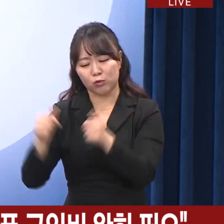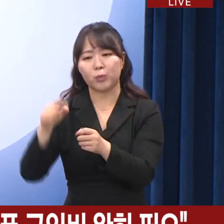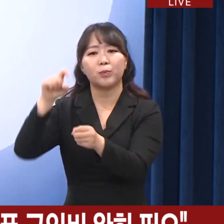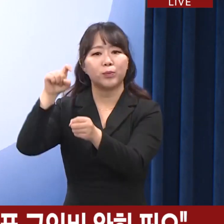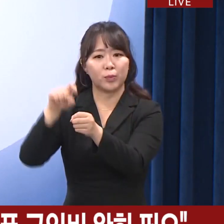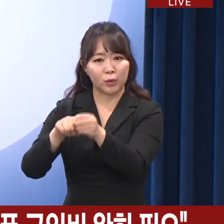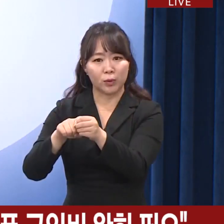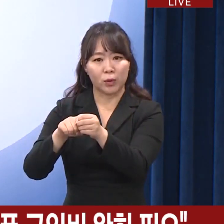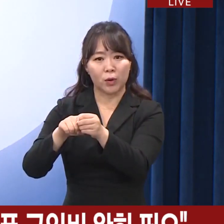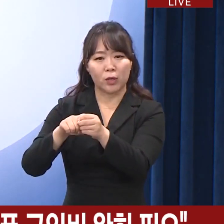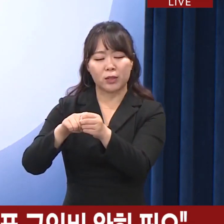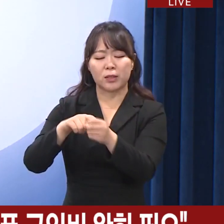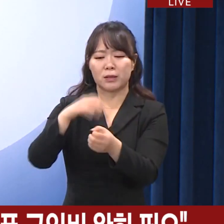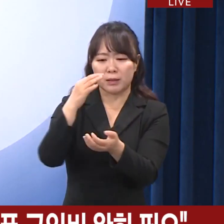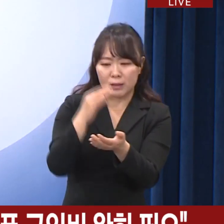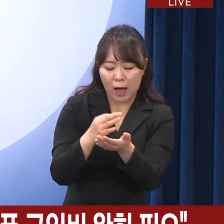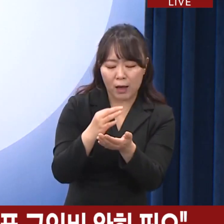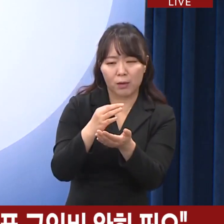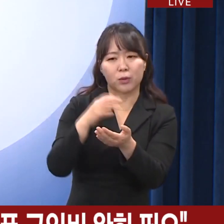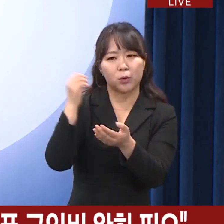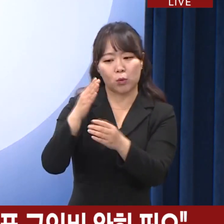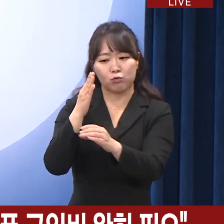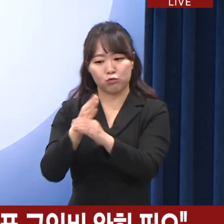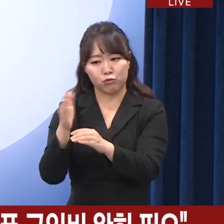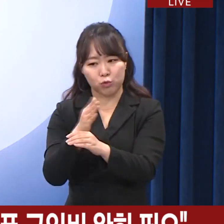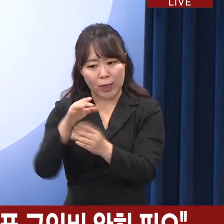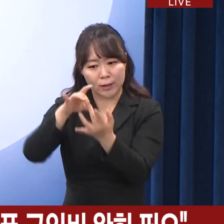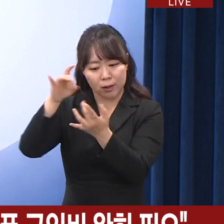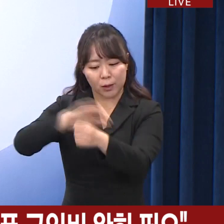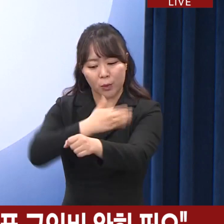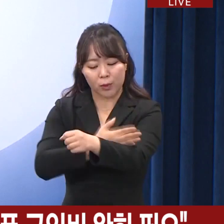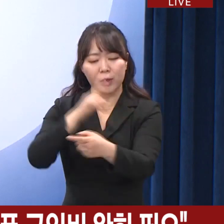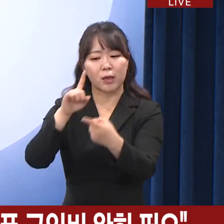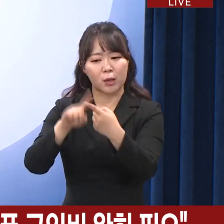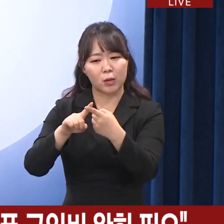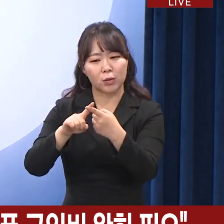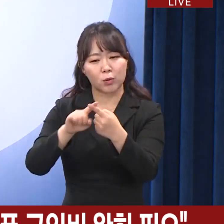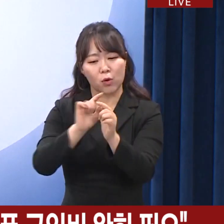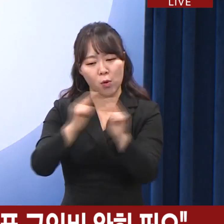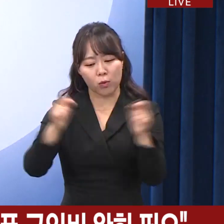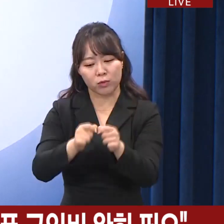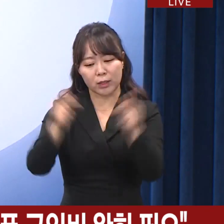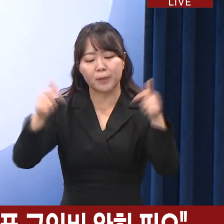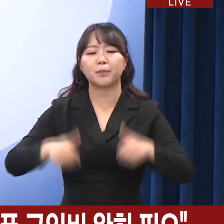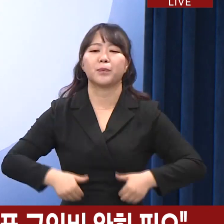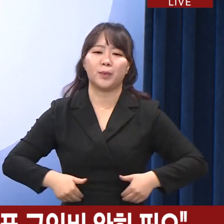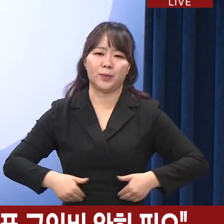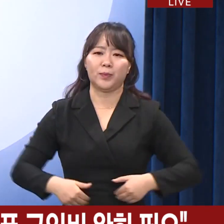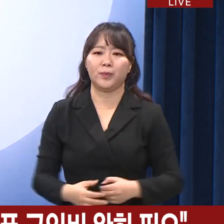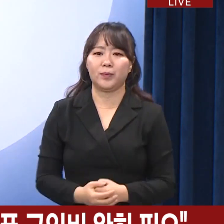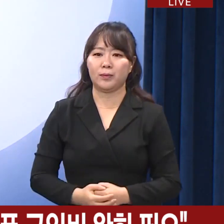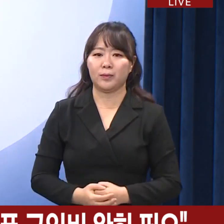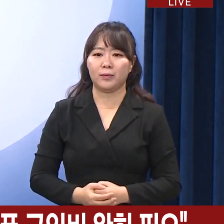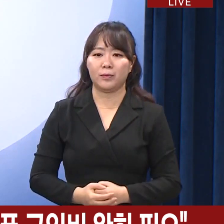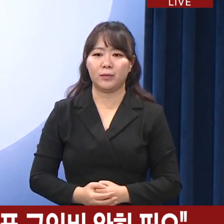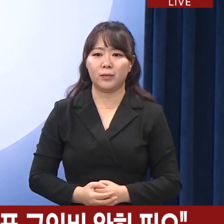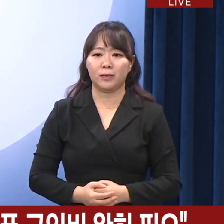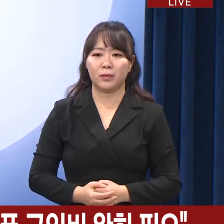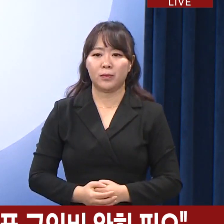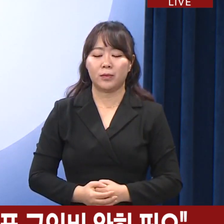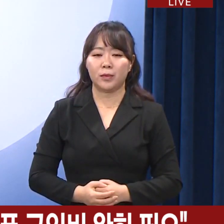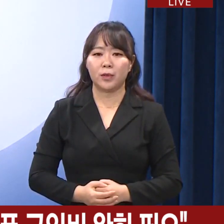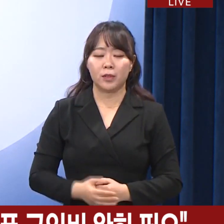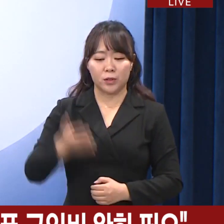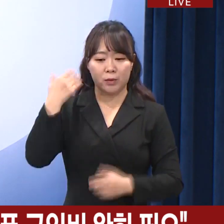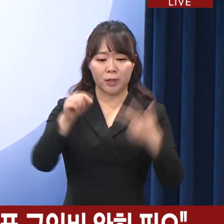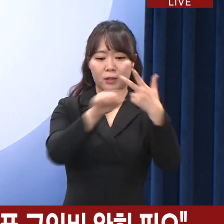위해 중저가 단말기 선택지도 다양화할 필요가 있습니다. 과기정통부는